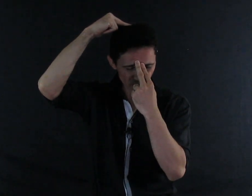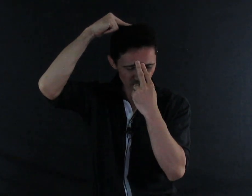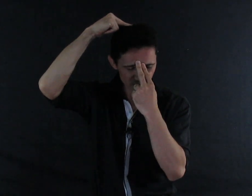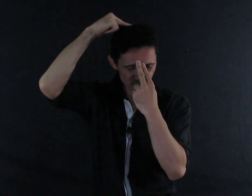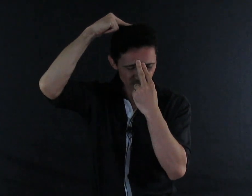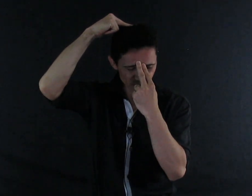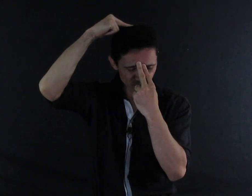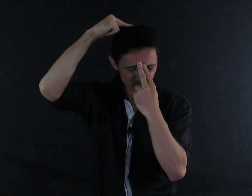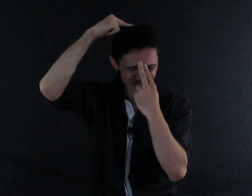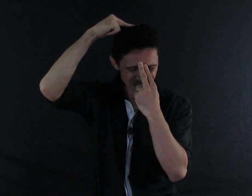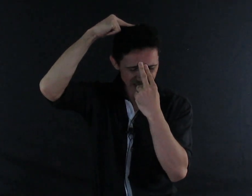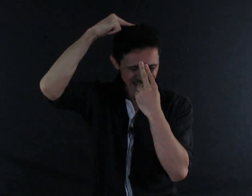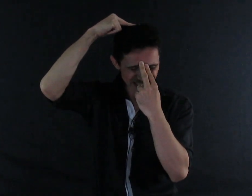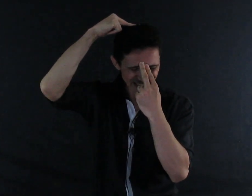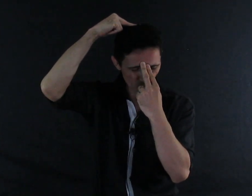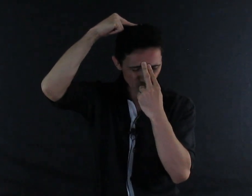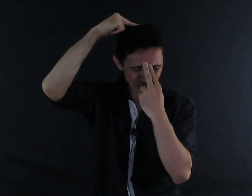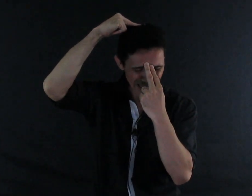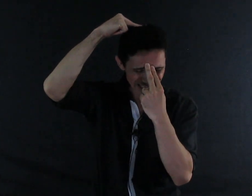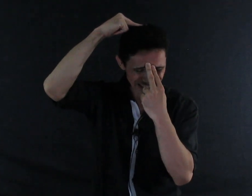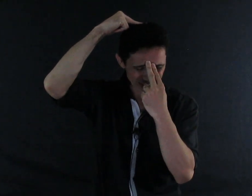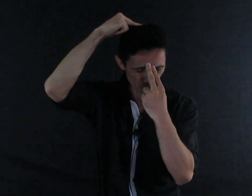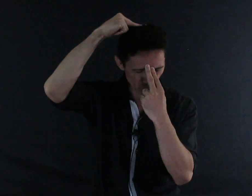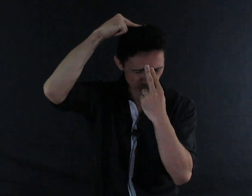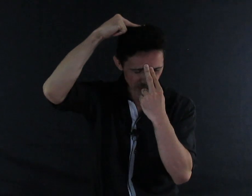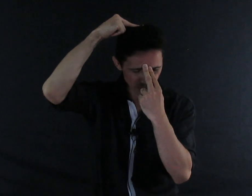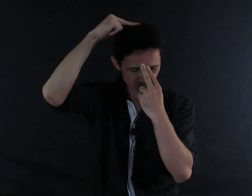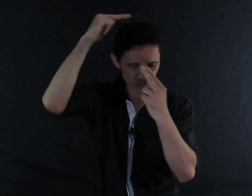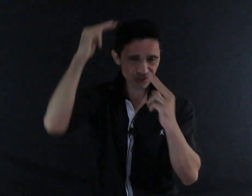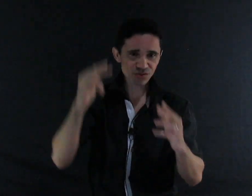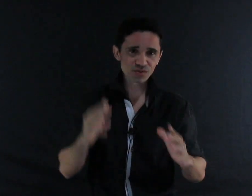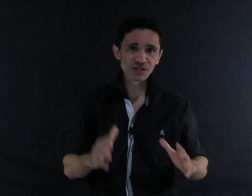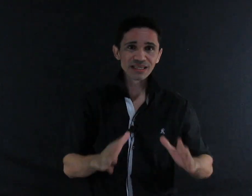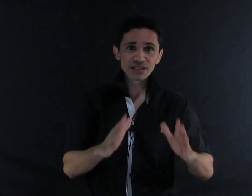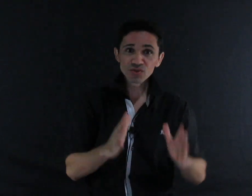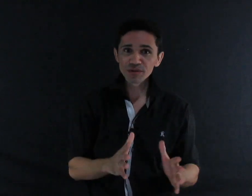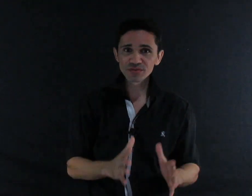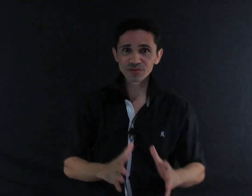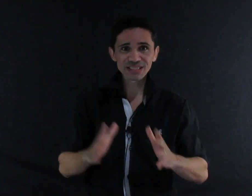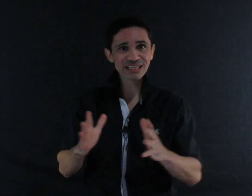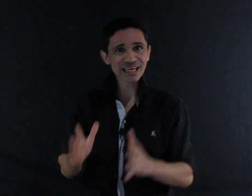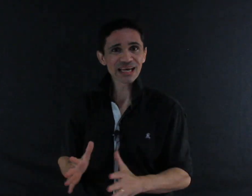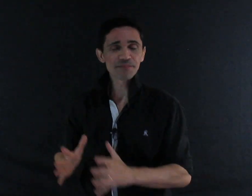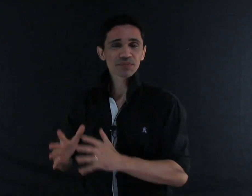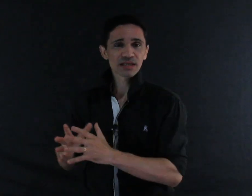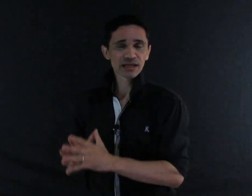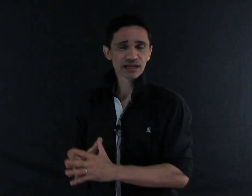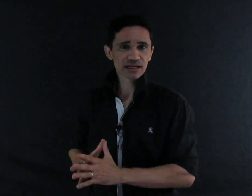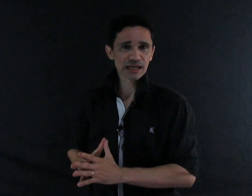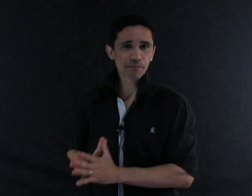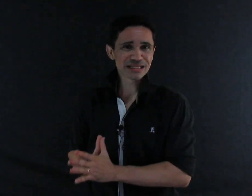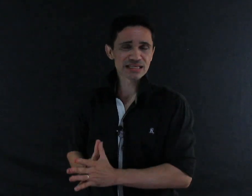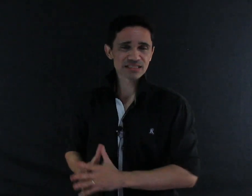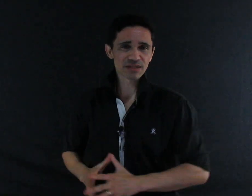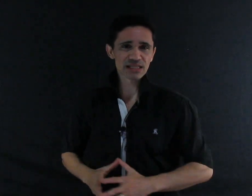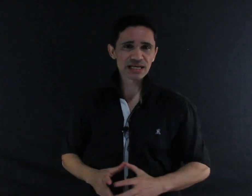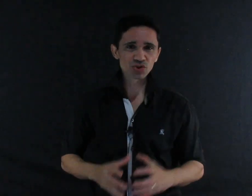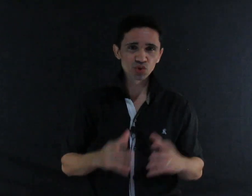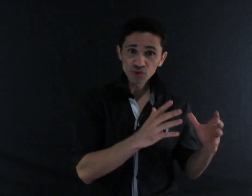trabalho. Veja onde quiser. E é conecte. Conecte. Isso. Isso mesmo. Você quer aprender essa habilidade do